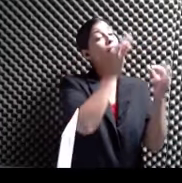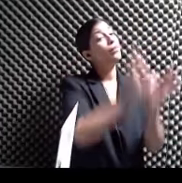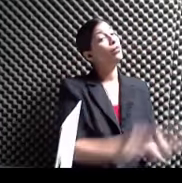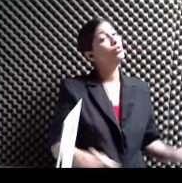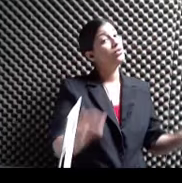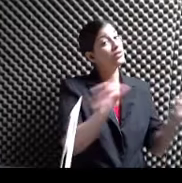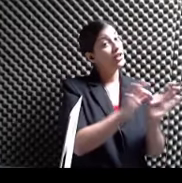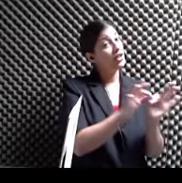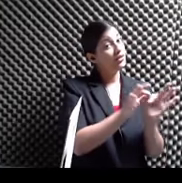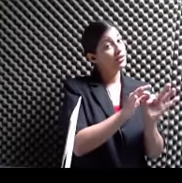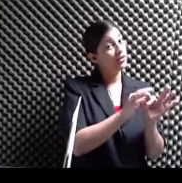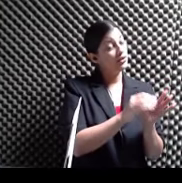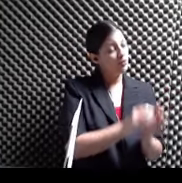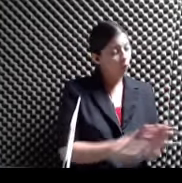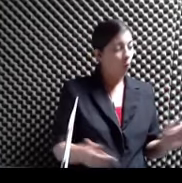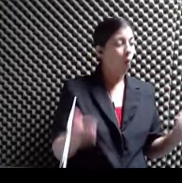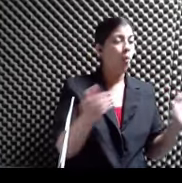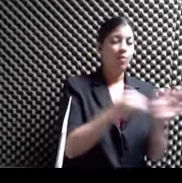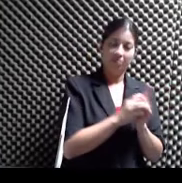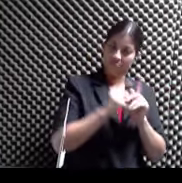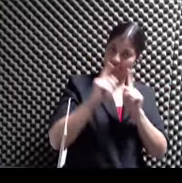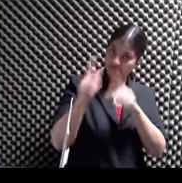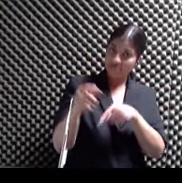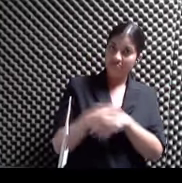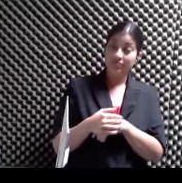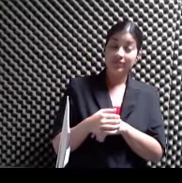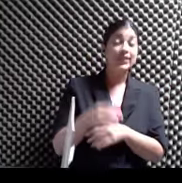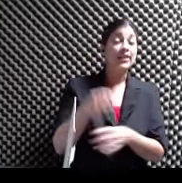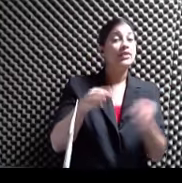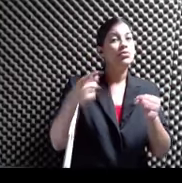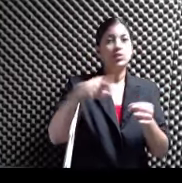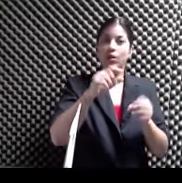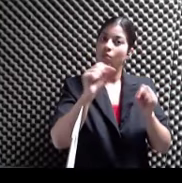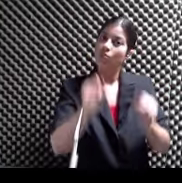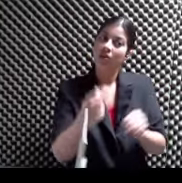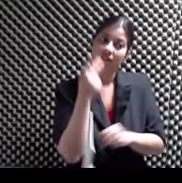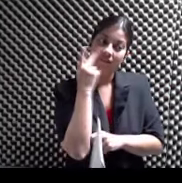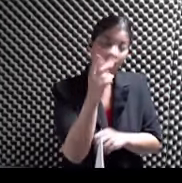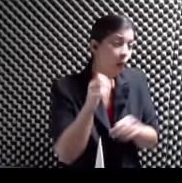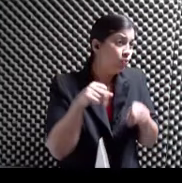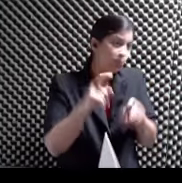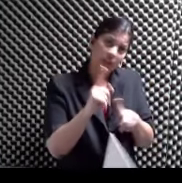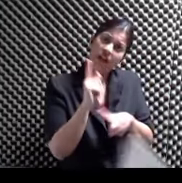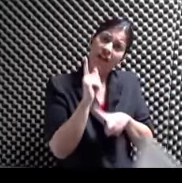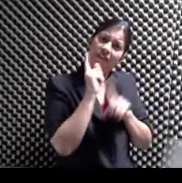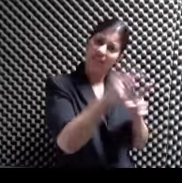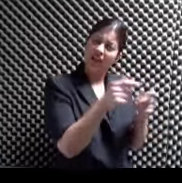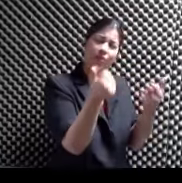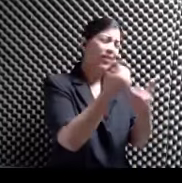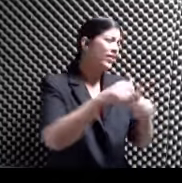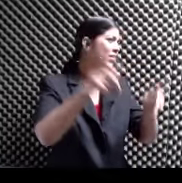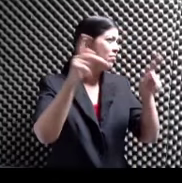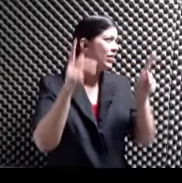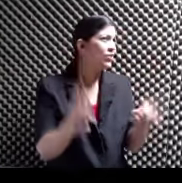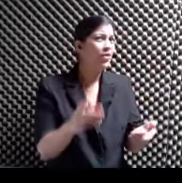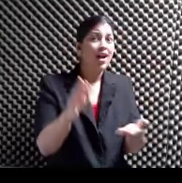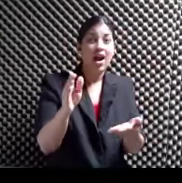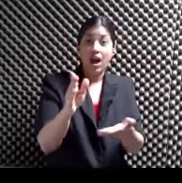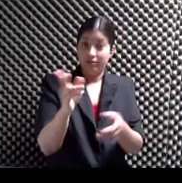presentarse Y Si tienen la oportunidad De ver los hispanos Cualquier persona Que esté en la música Debe Escucharlos